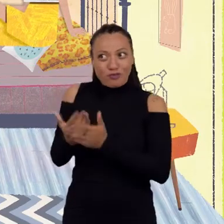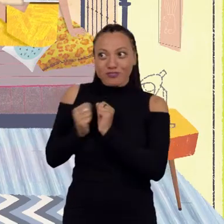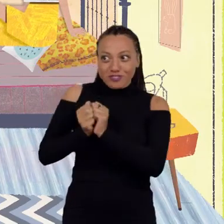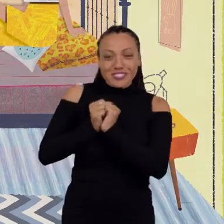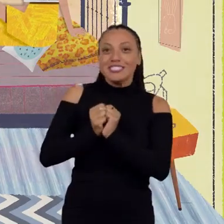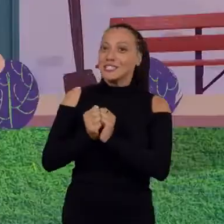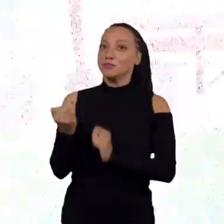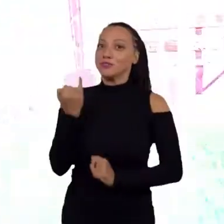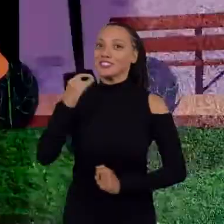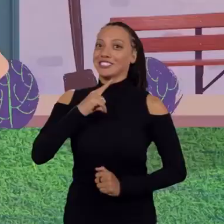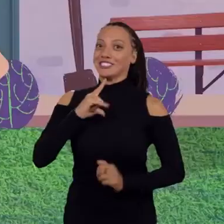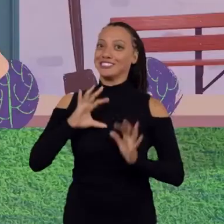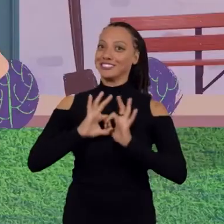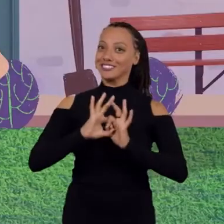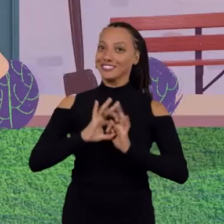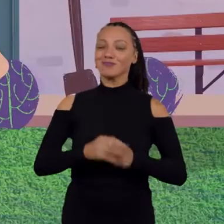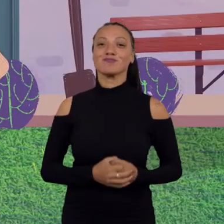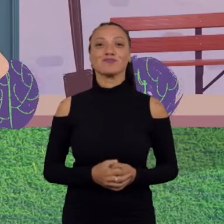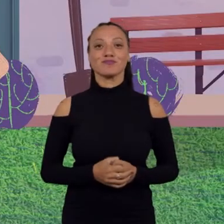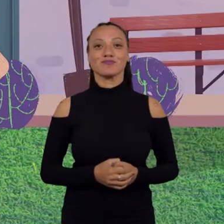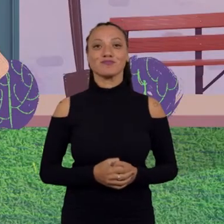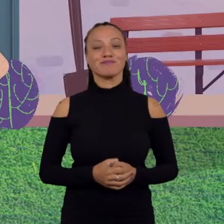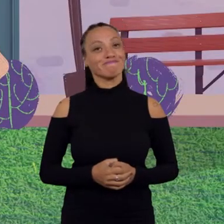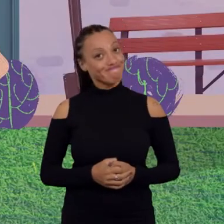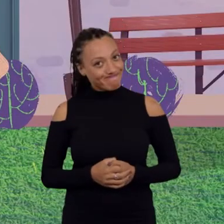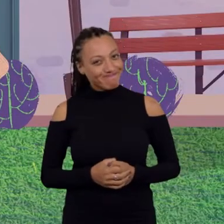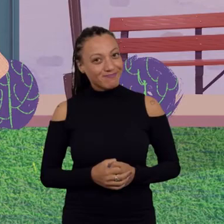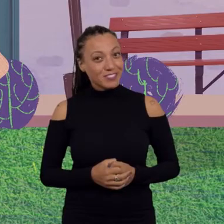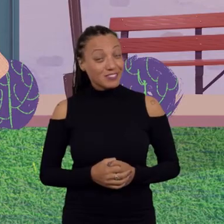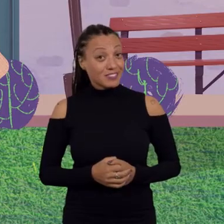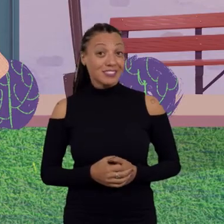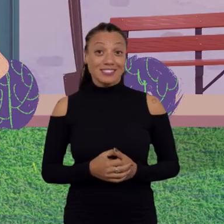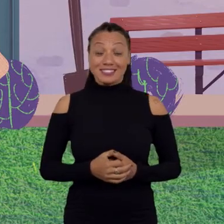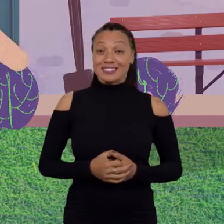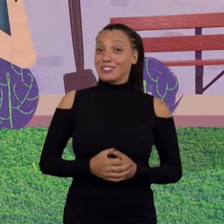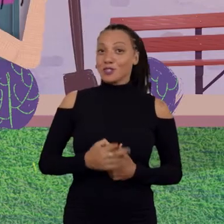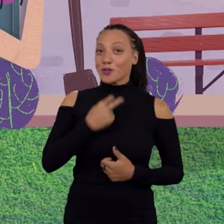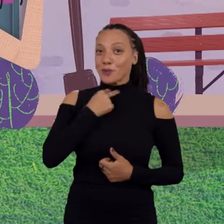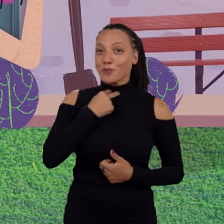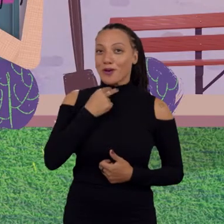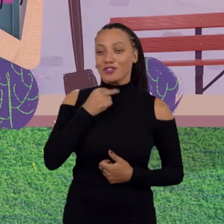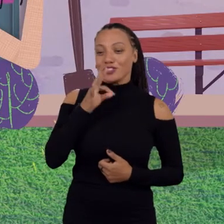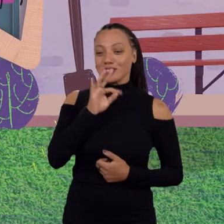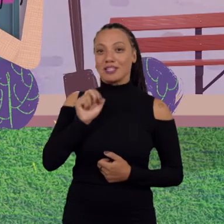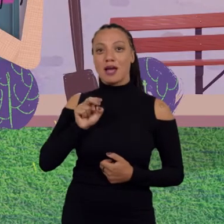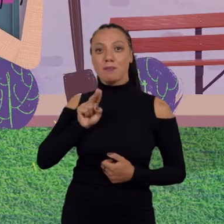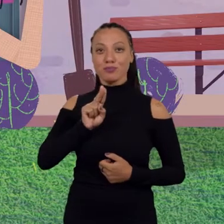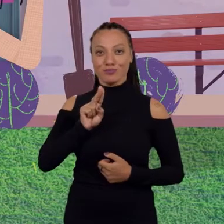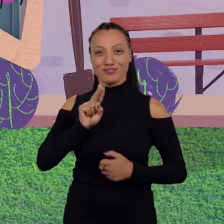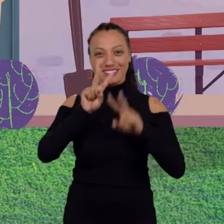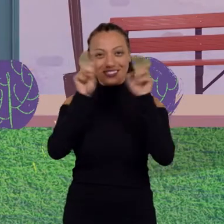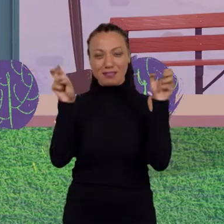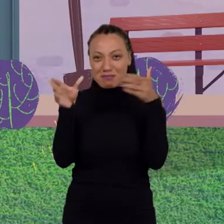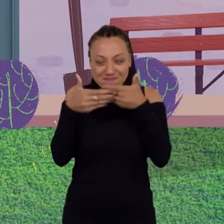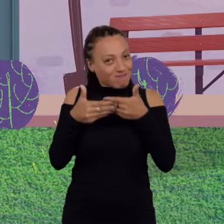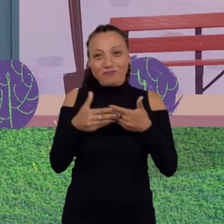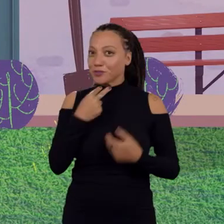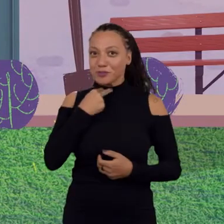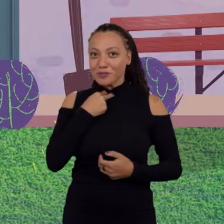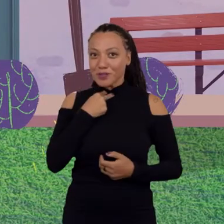Tem que ser. Galera, não pode ter tabu pra falar sobre essas coisas. É importante pra caramba. Fiquem espertos com todos